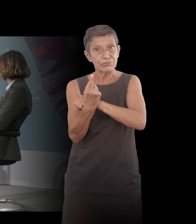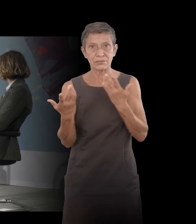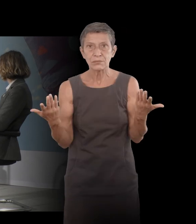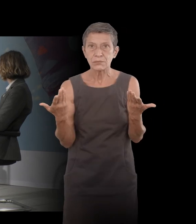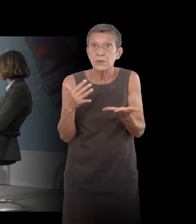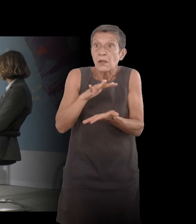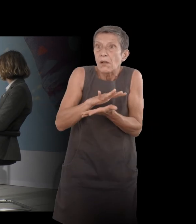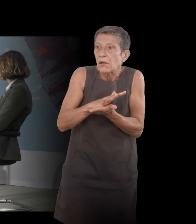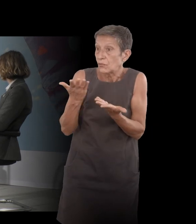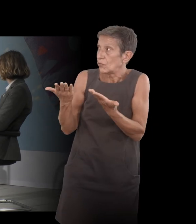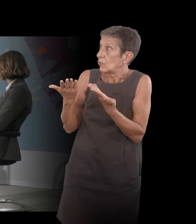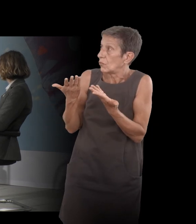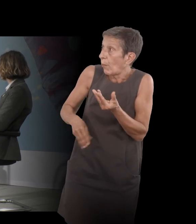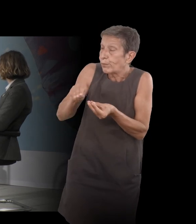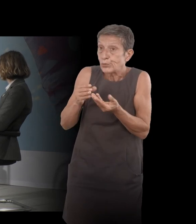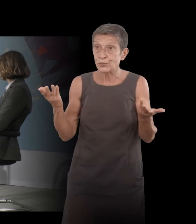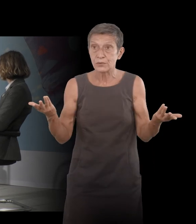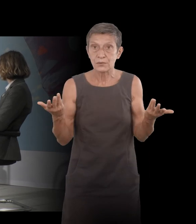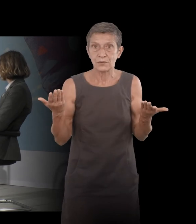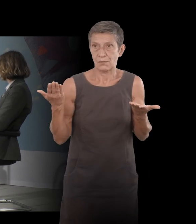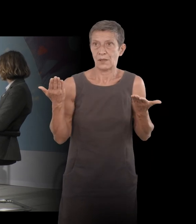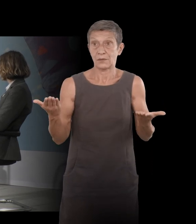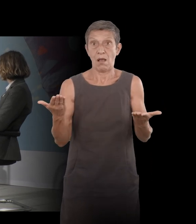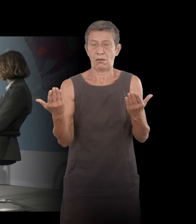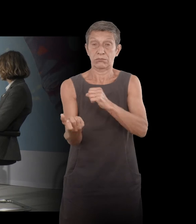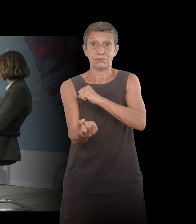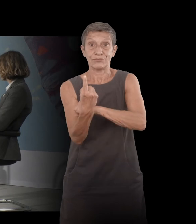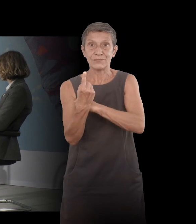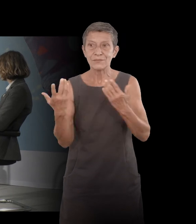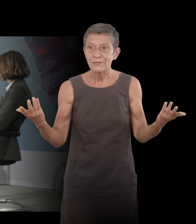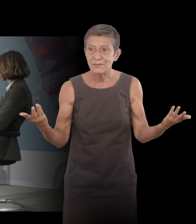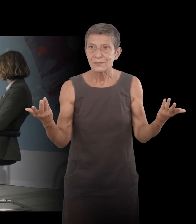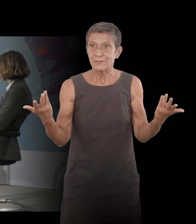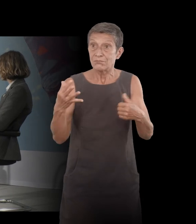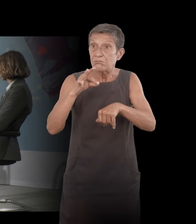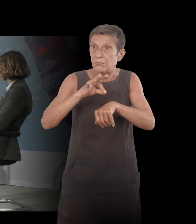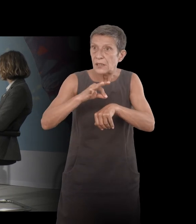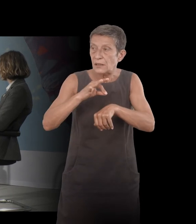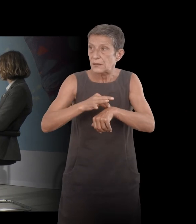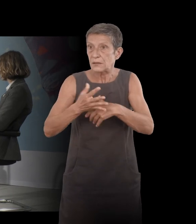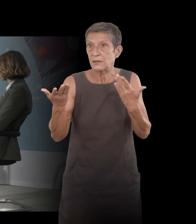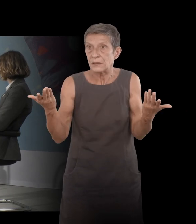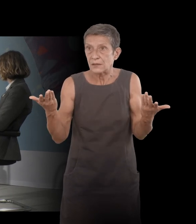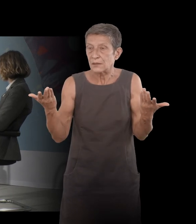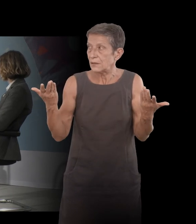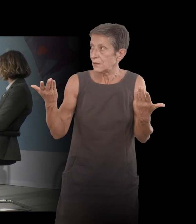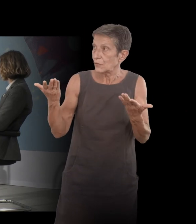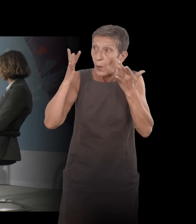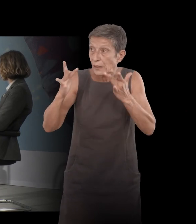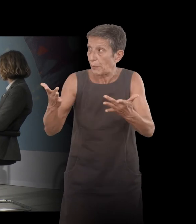c'est ça qui est quand même exceptionnel c'est de connaître cette maladie enfin de vivre cette expérience médicale à cet âge-là et